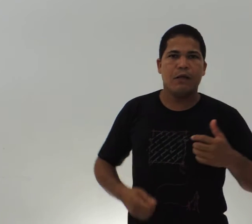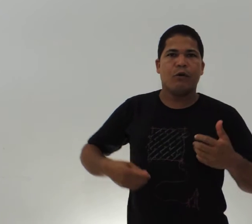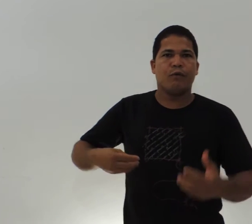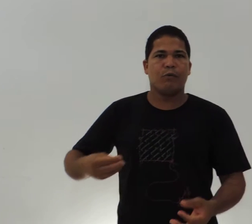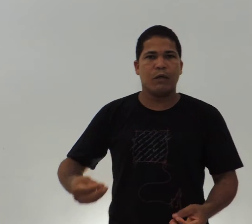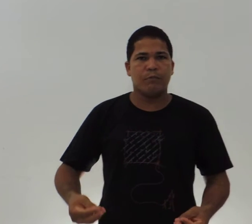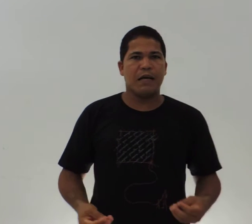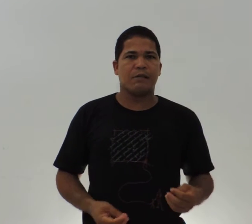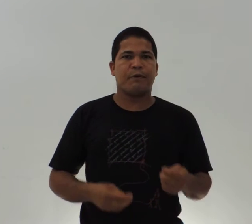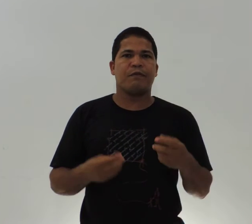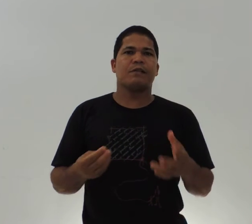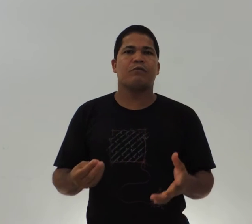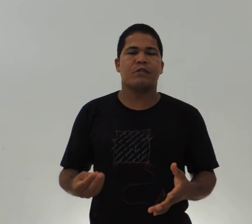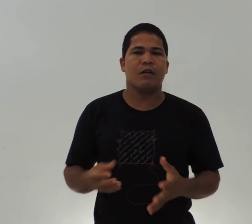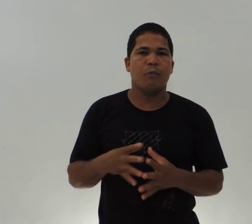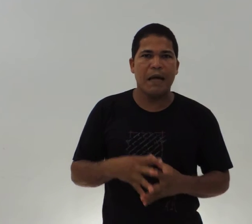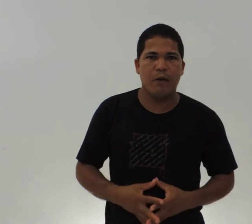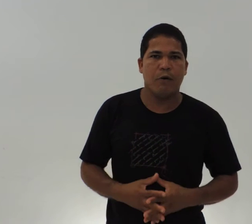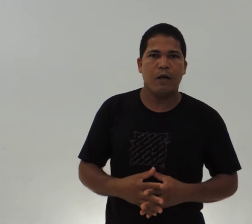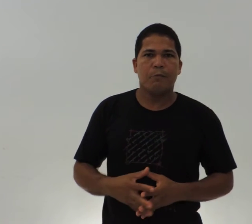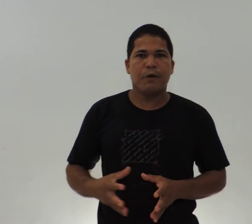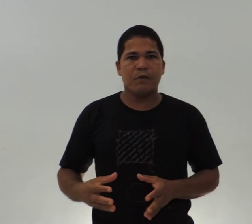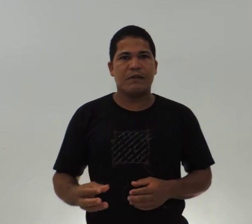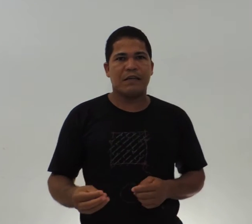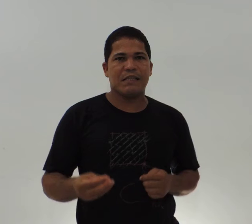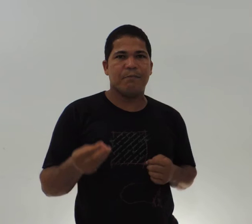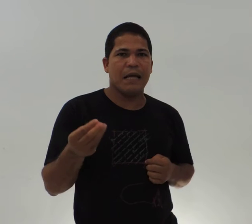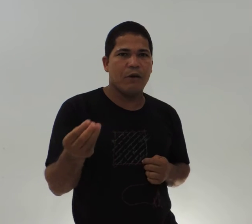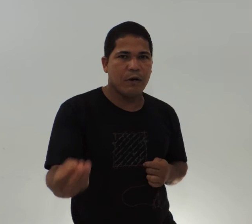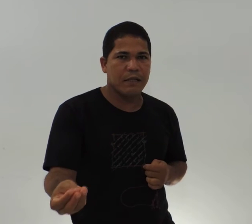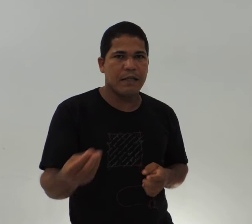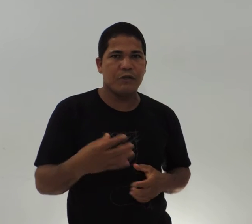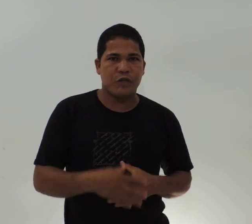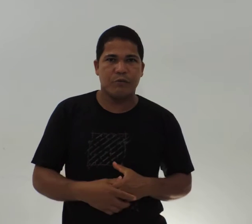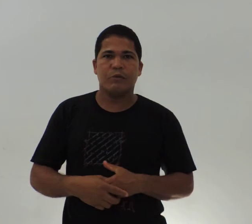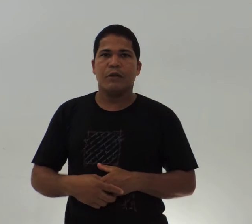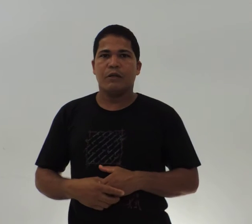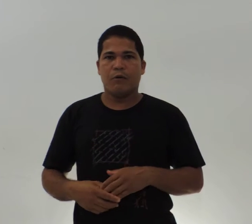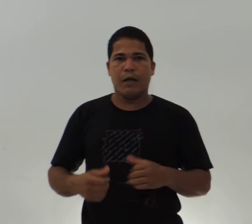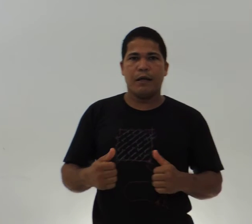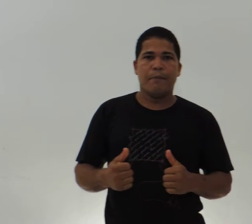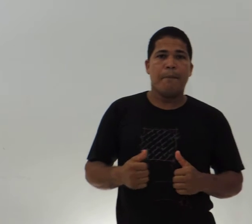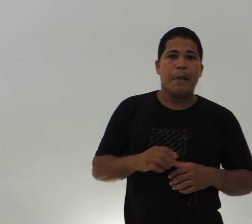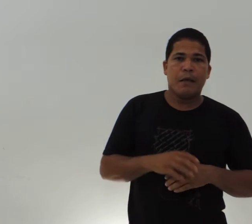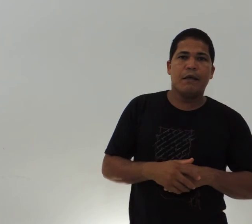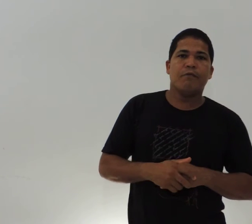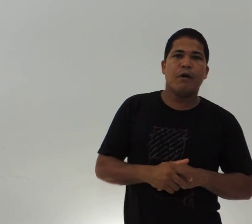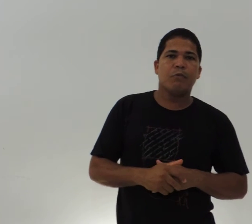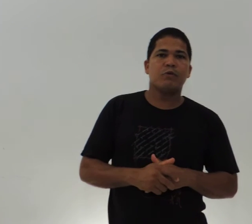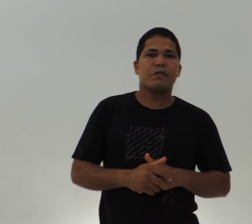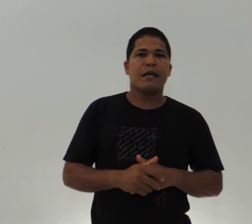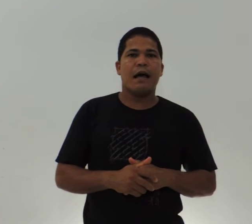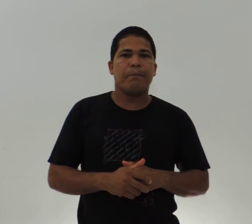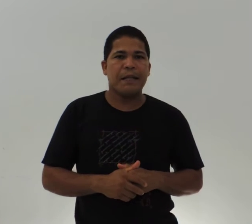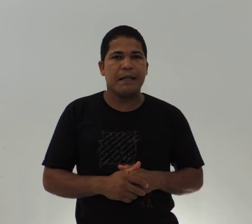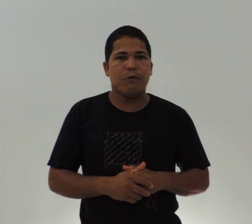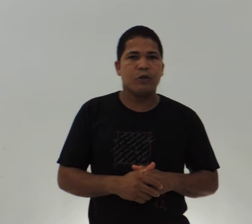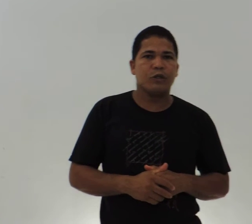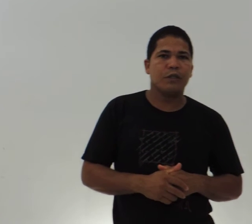Quanto mais de perfeição o sinal, melhor, porque você vai ser melhor entendido, ok? E vamos aprender hoje